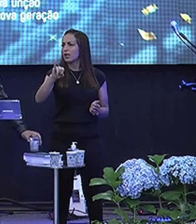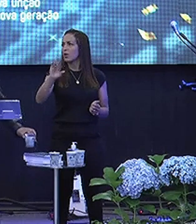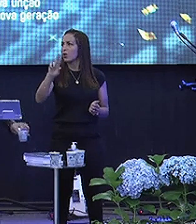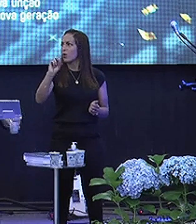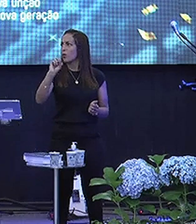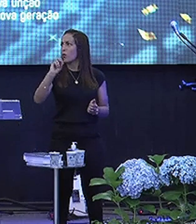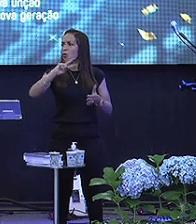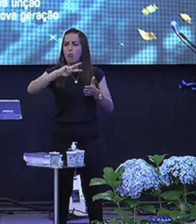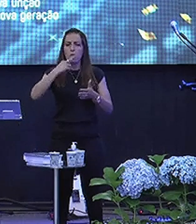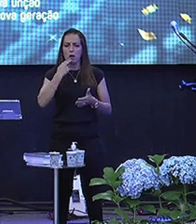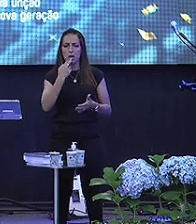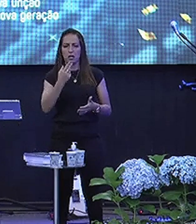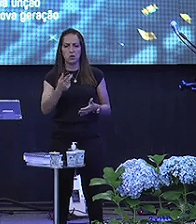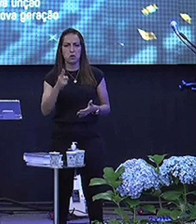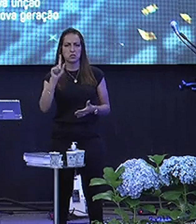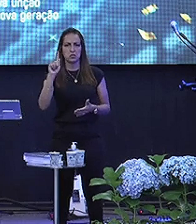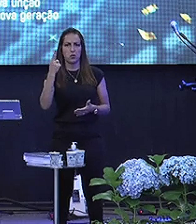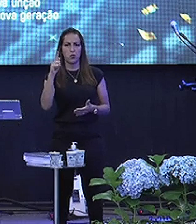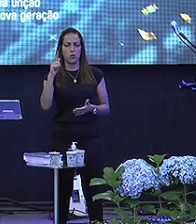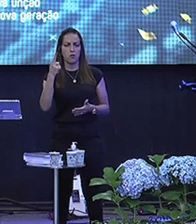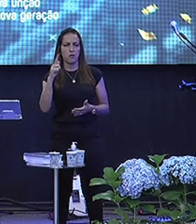Numa linguagem Goiana